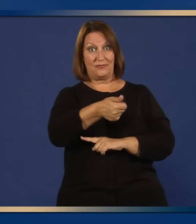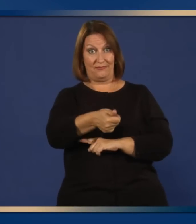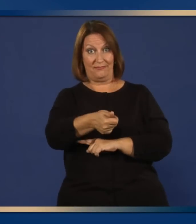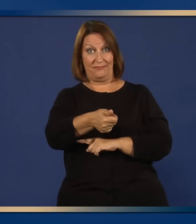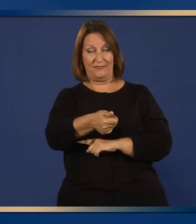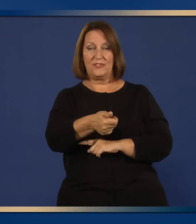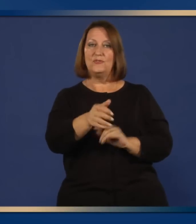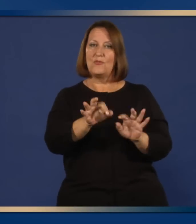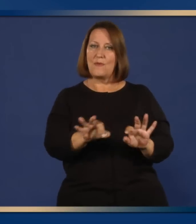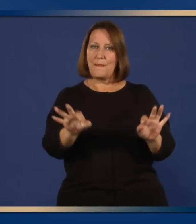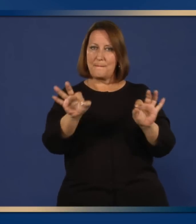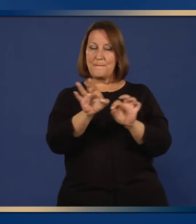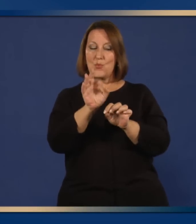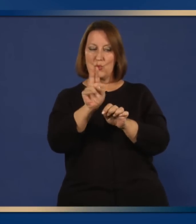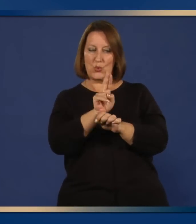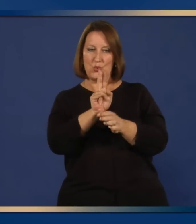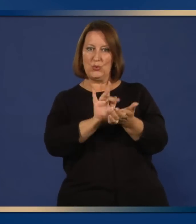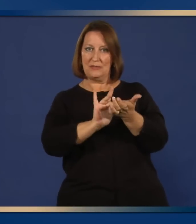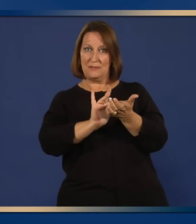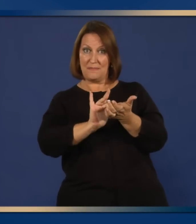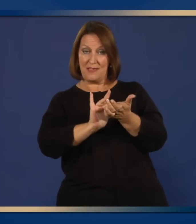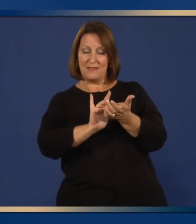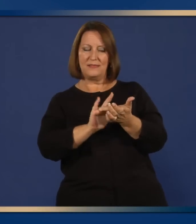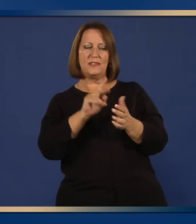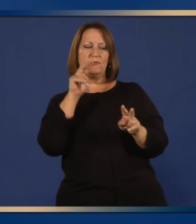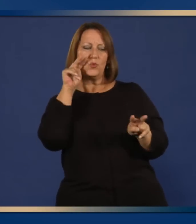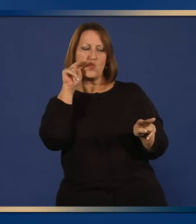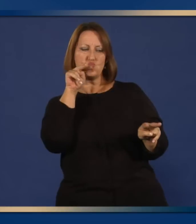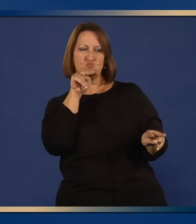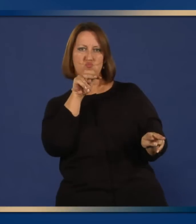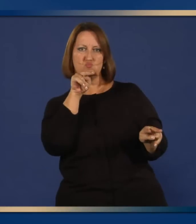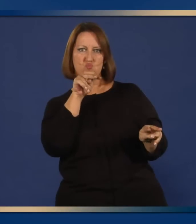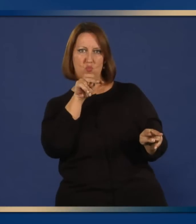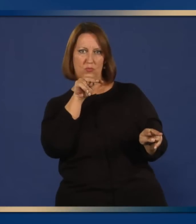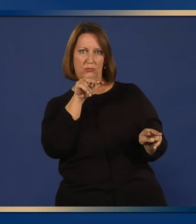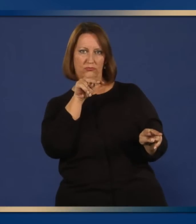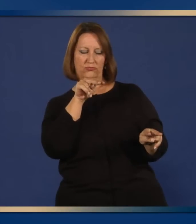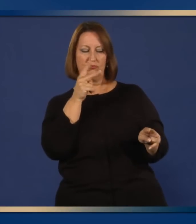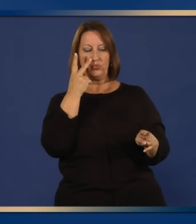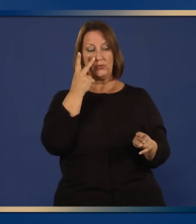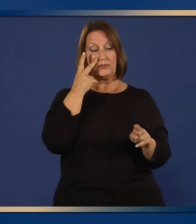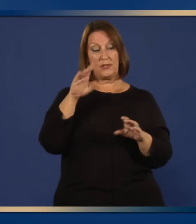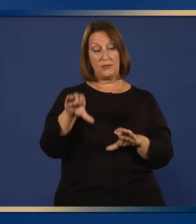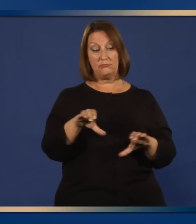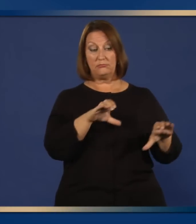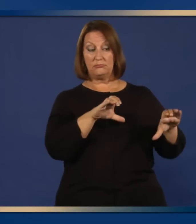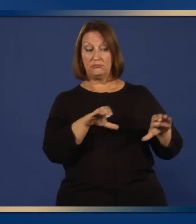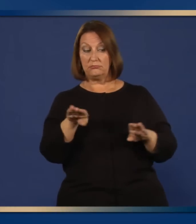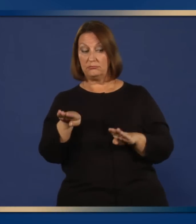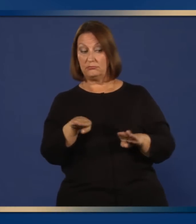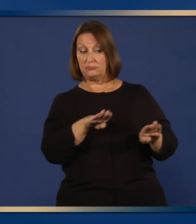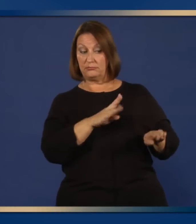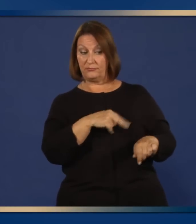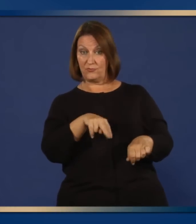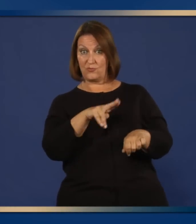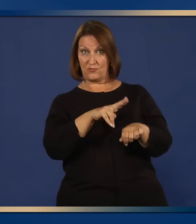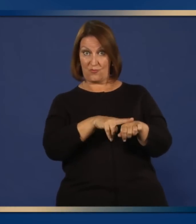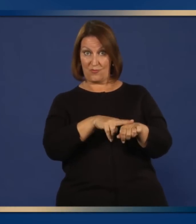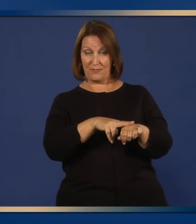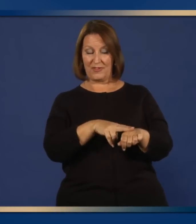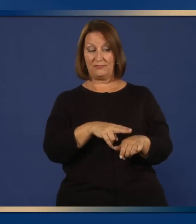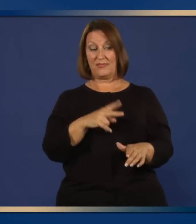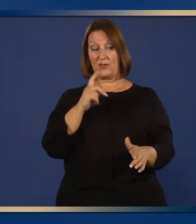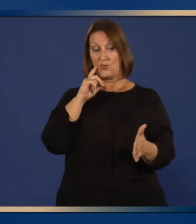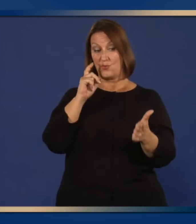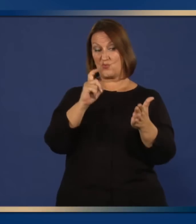observados para detectar signos de comportamiento inusual y un profesional de la